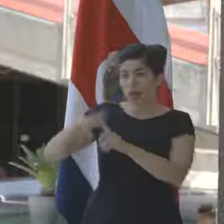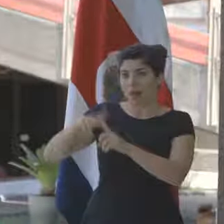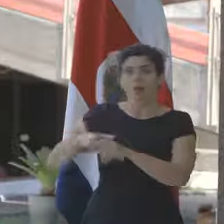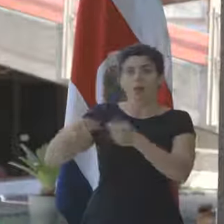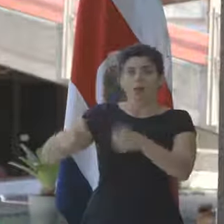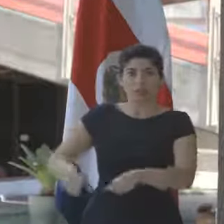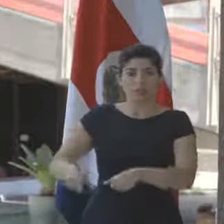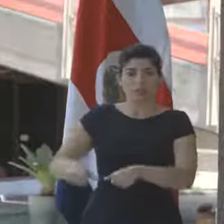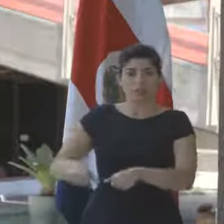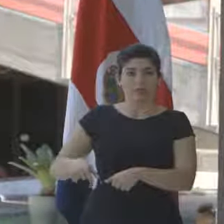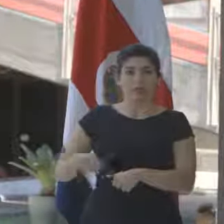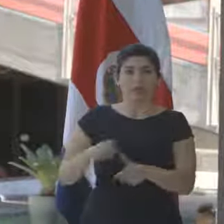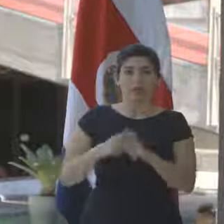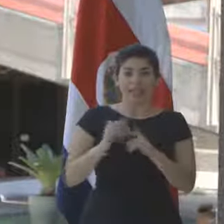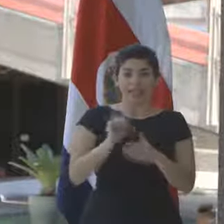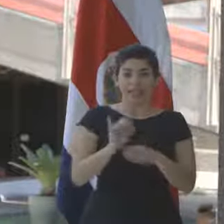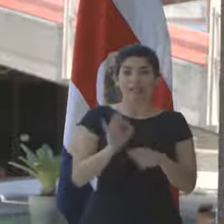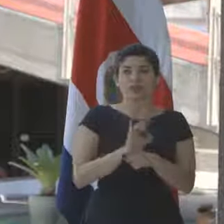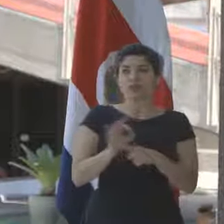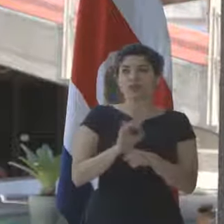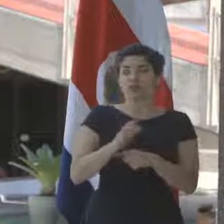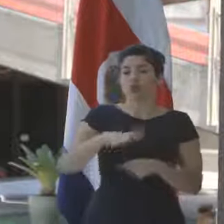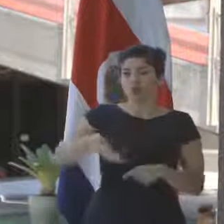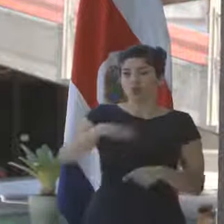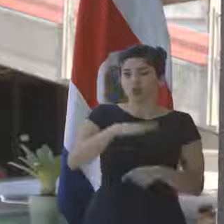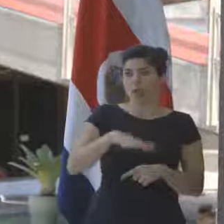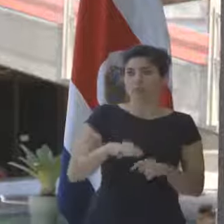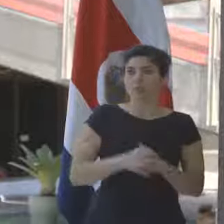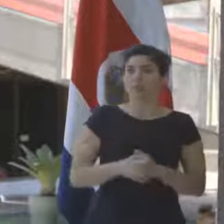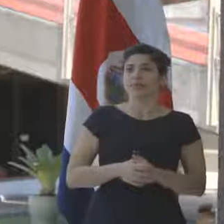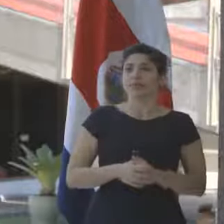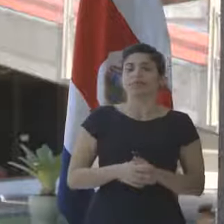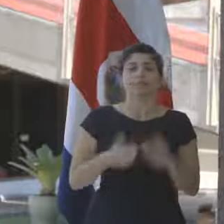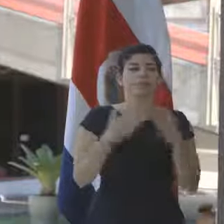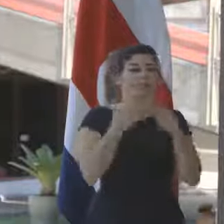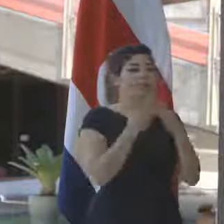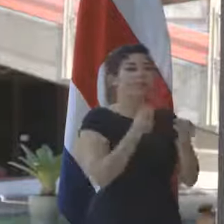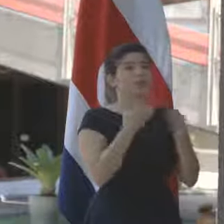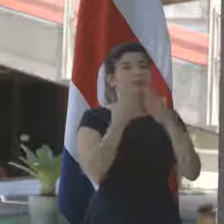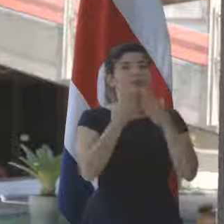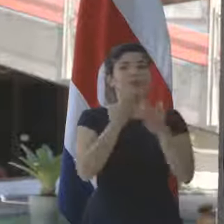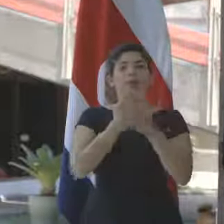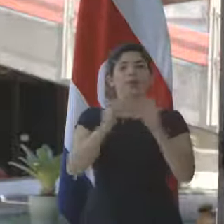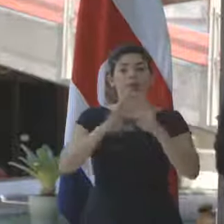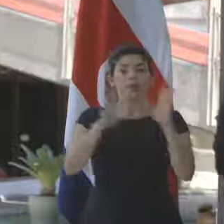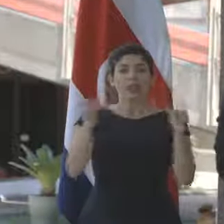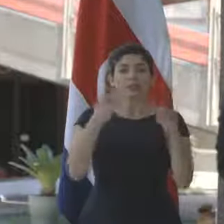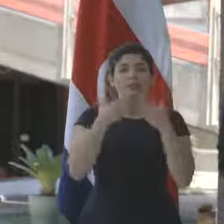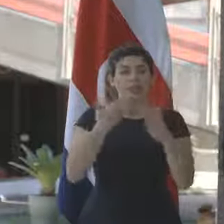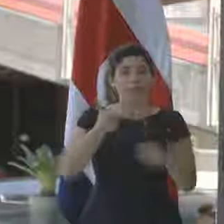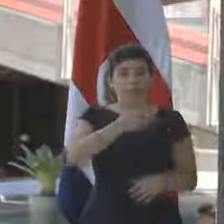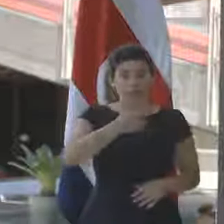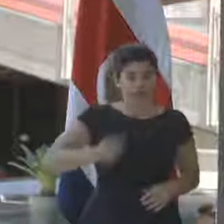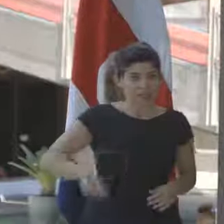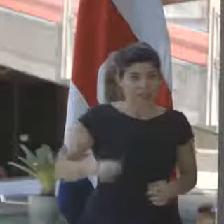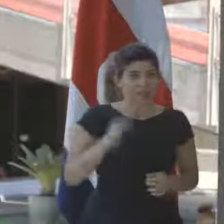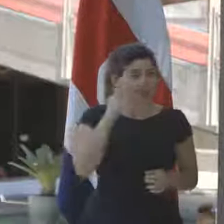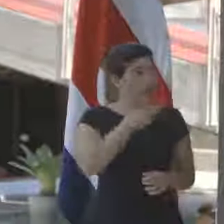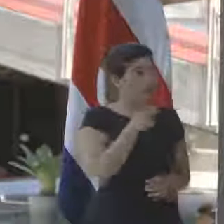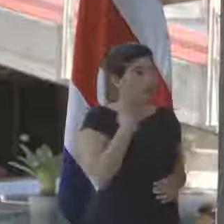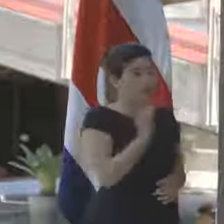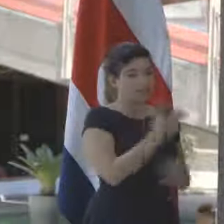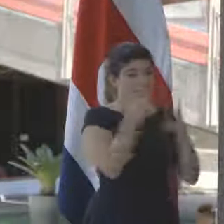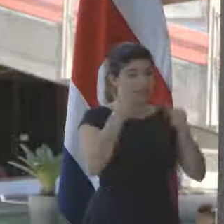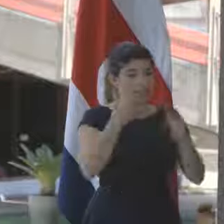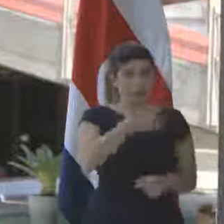Ese es el tipo de funcionamiento que tendría esta herramienta. Gracias. Muchas gracias, muy buenos días. Muchas gracias, señor Presidente, señora Ministra de